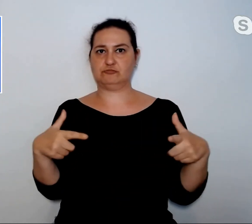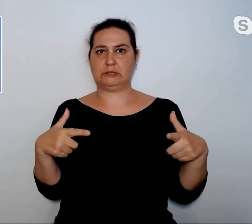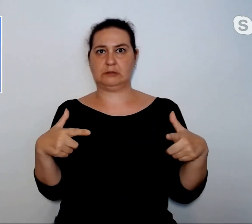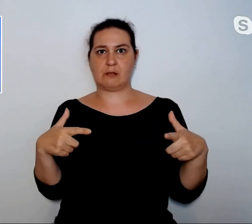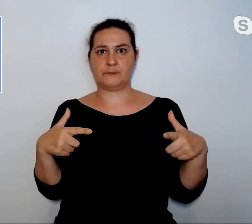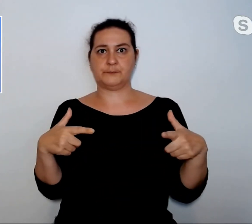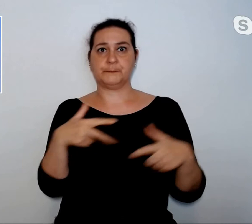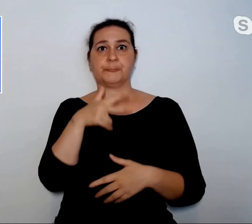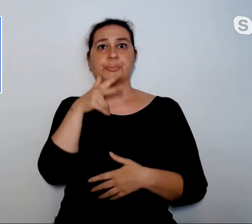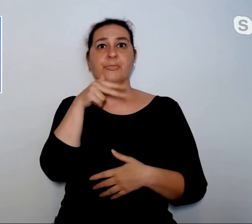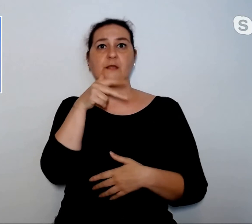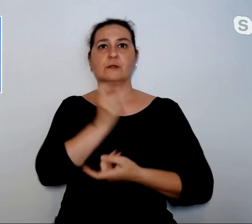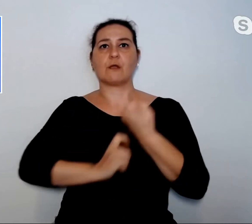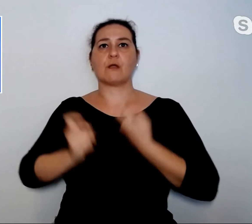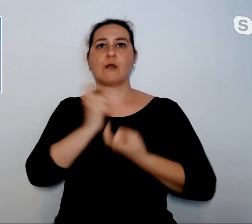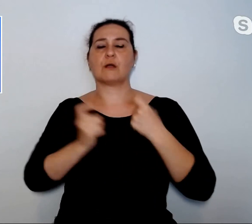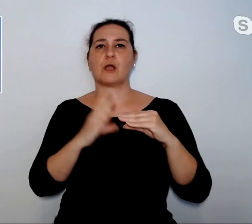è di origine rumena.